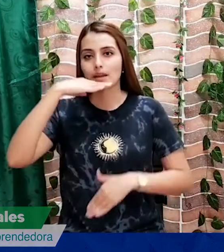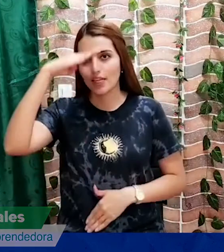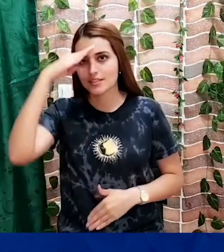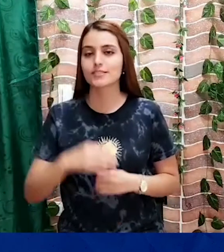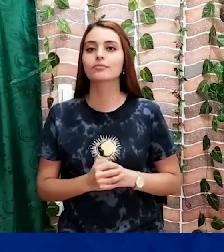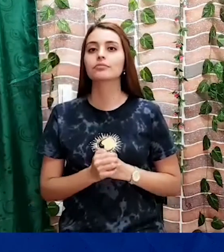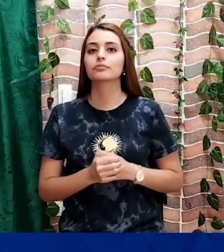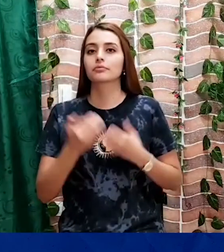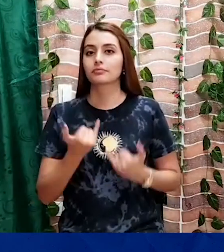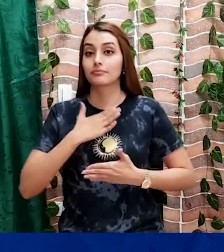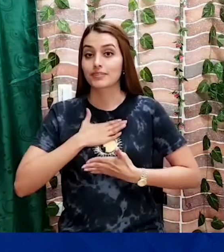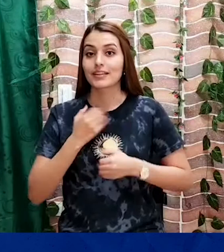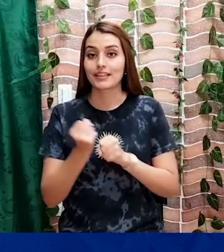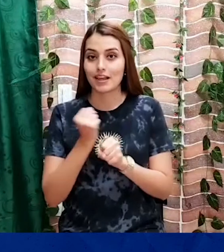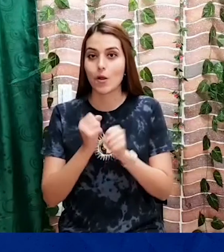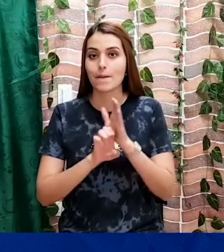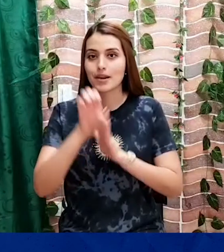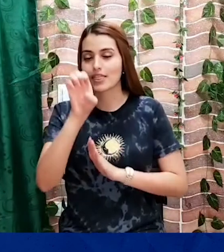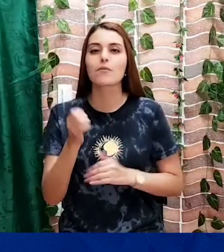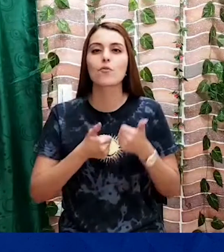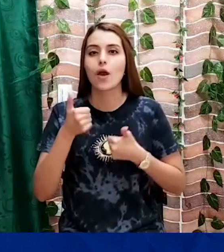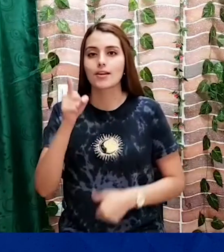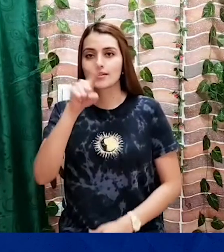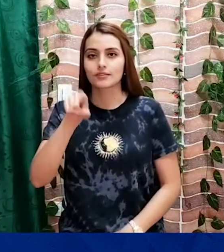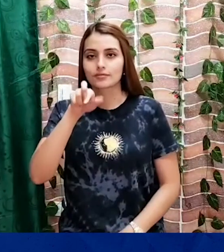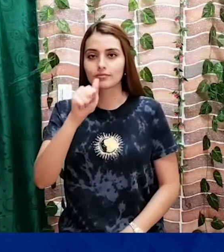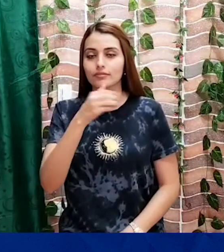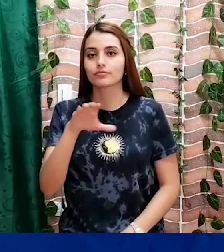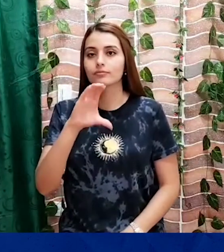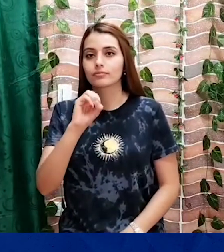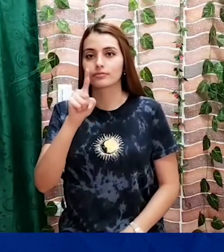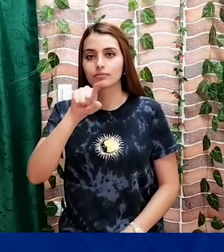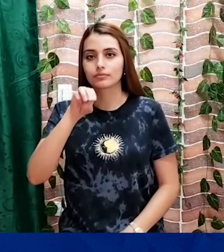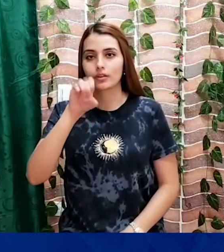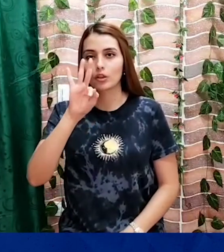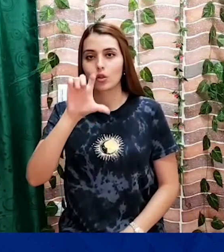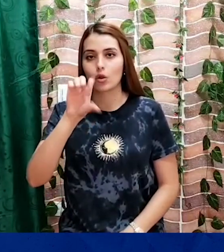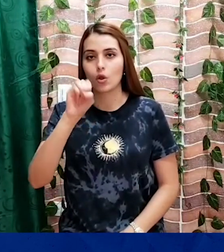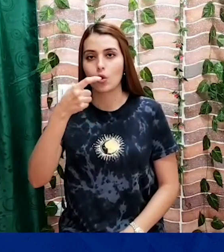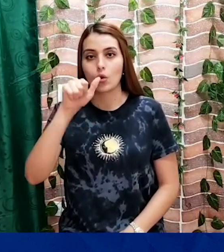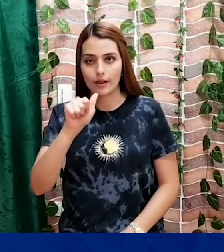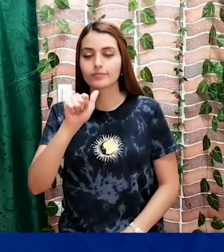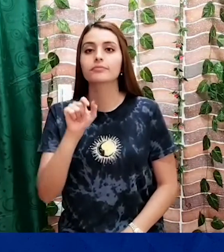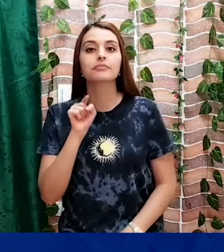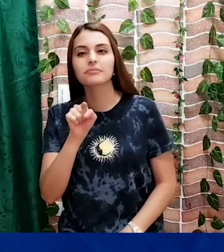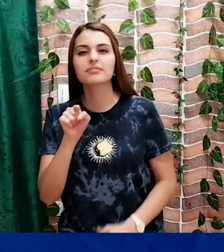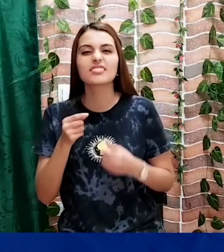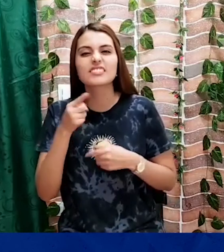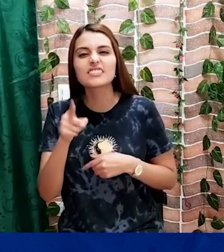persona sorda, vivo en Medellín y mi emprendimiento llamado Spa Cosmetóloga es un centro dedicado a la